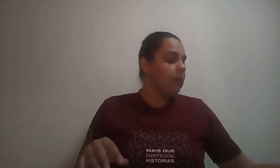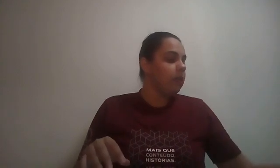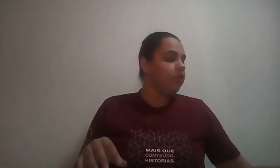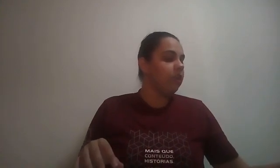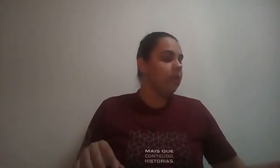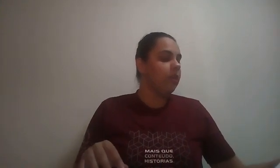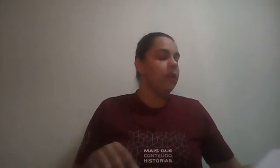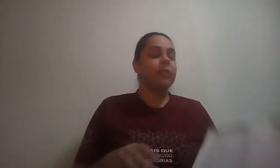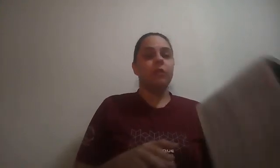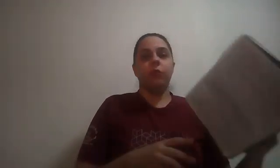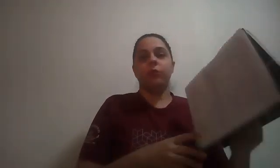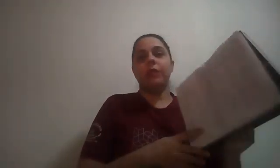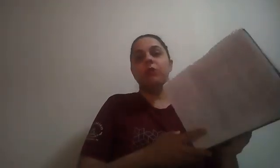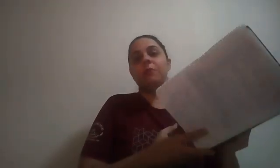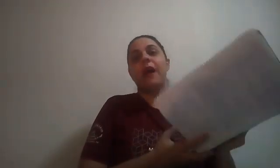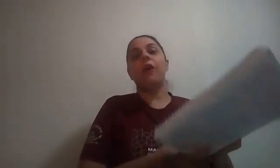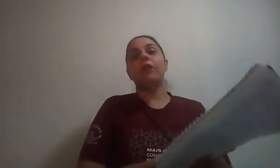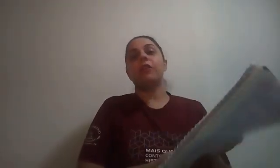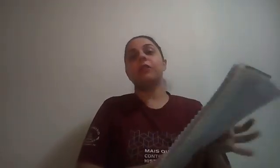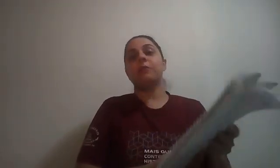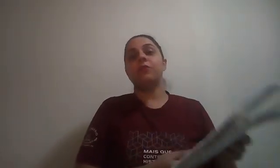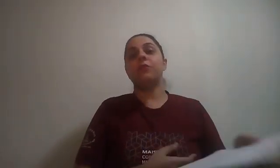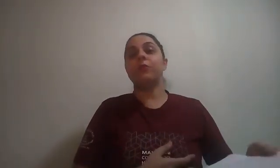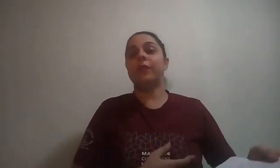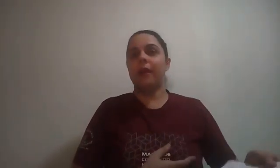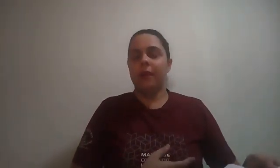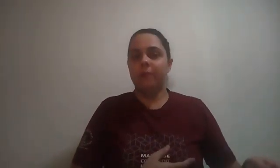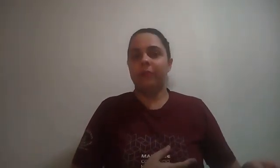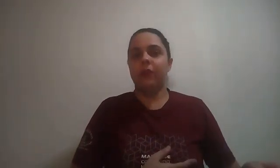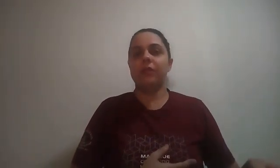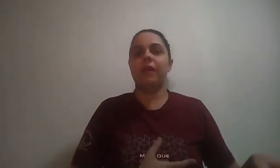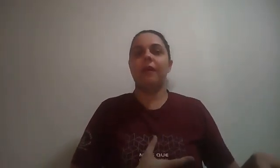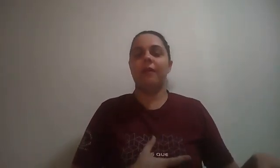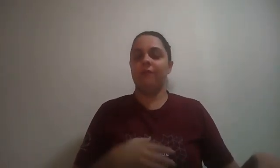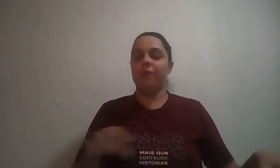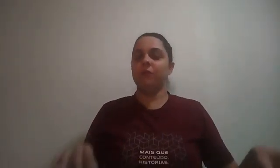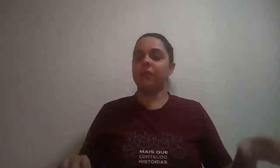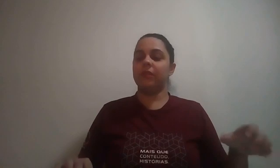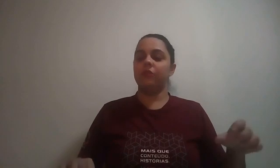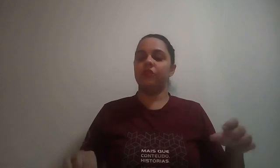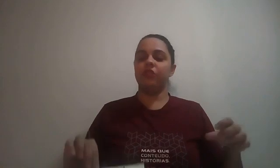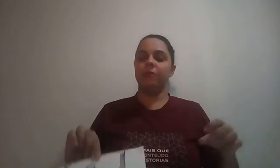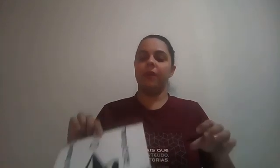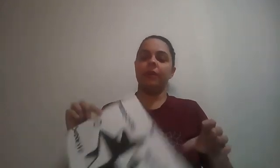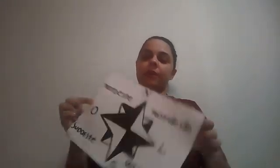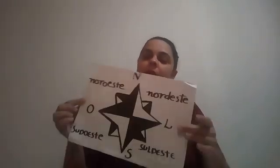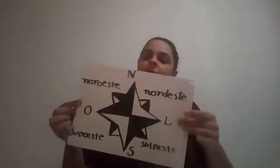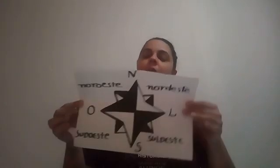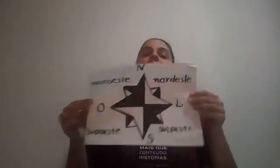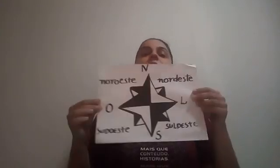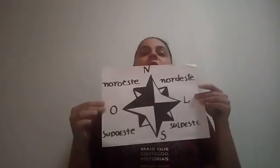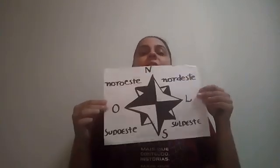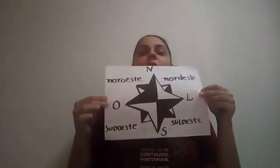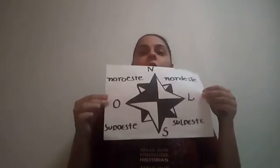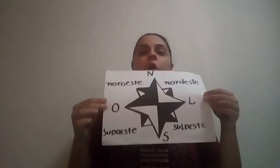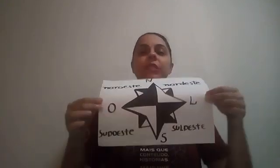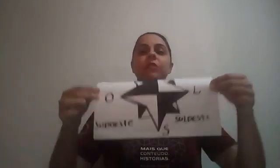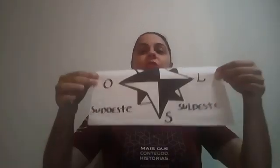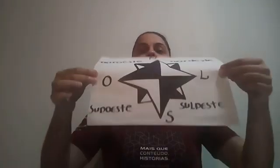Gente, olha só, na última aula nós vimos o quê? Nós vimos justamente a nossa Rosa dos